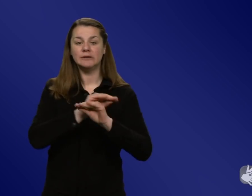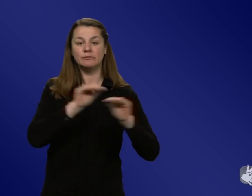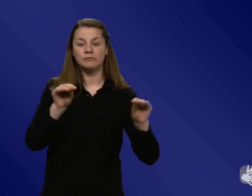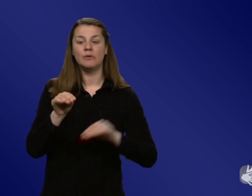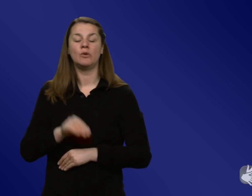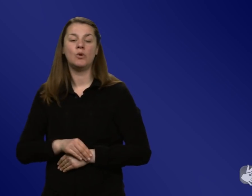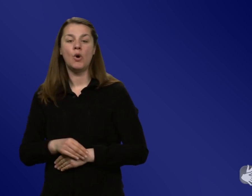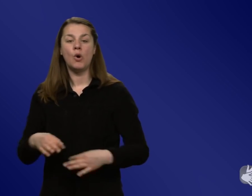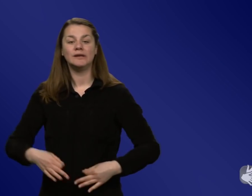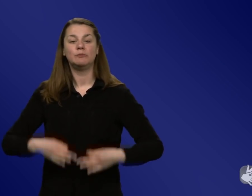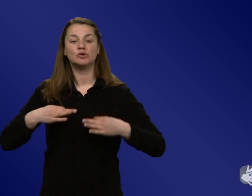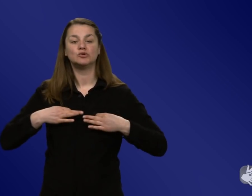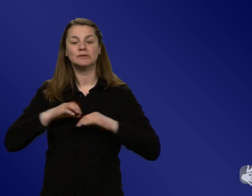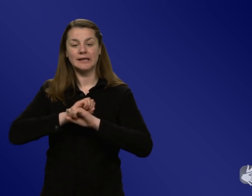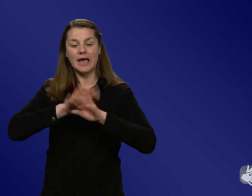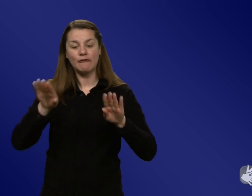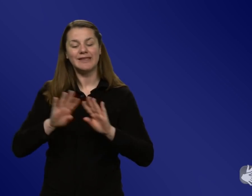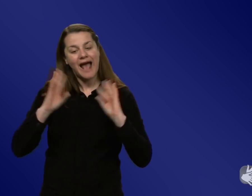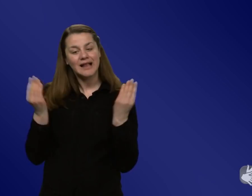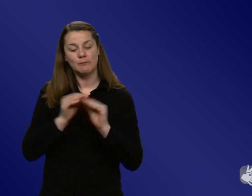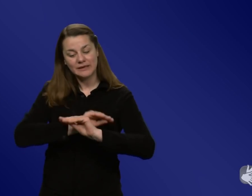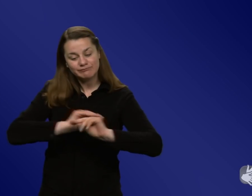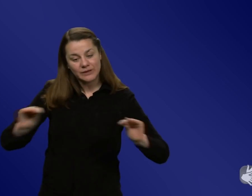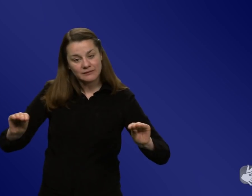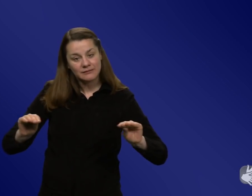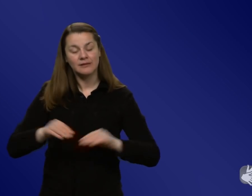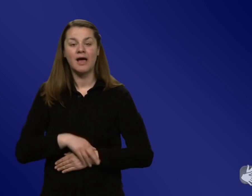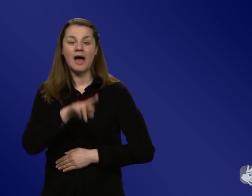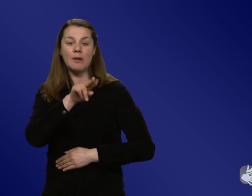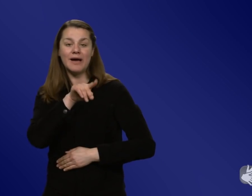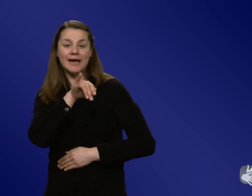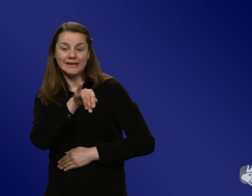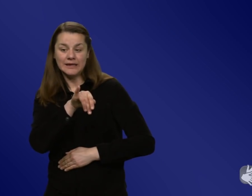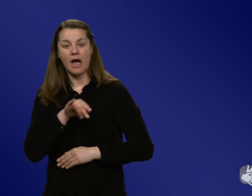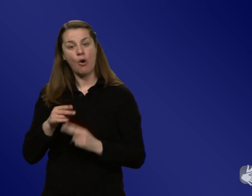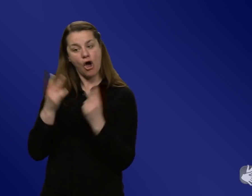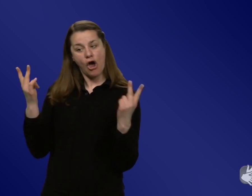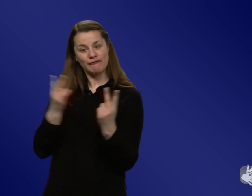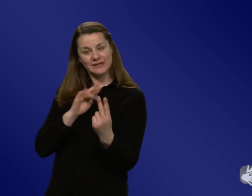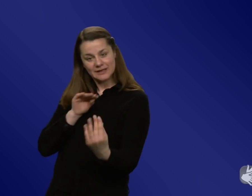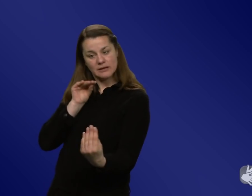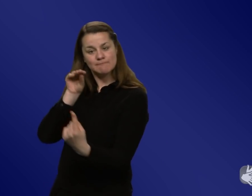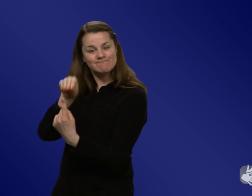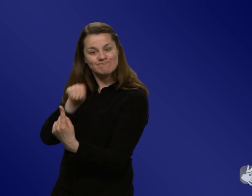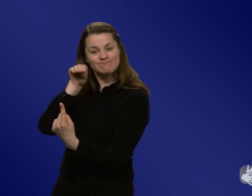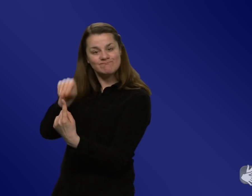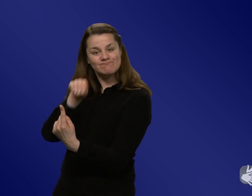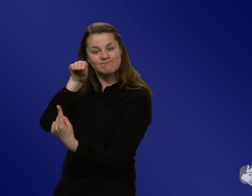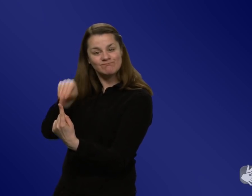allgemeine Öffentlichkeit. Das RKI aber begonnen hat, in der Krise auch die Öffentlichkeit anzusprechen und ja auch so ein bisschen die